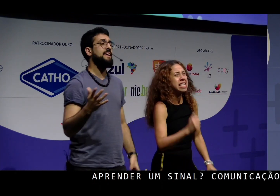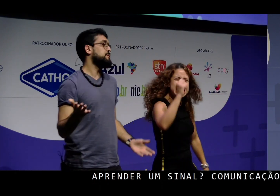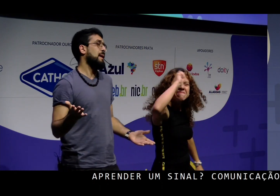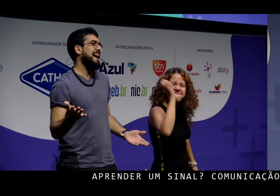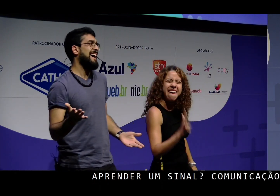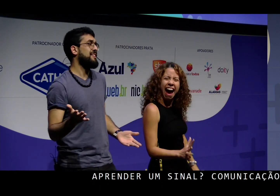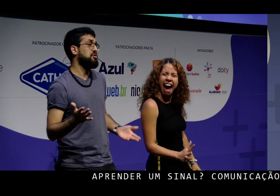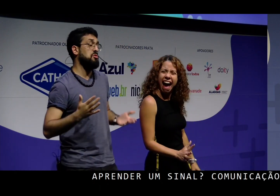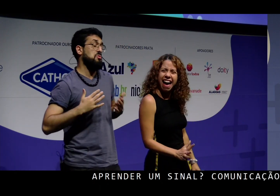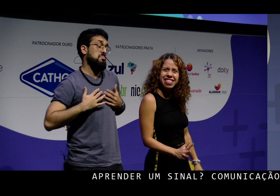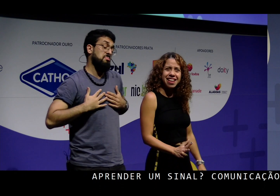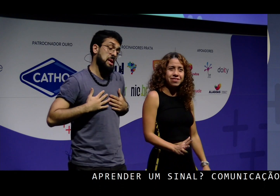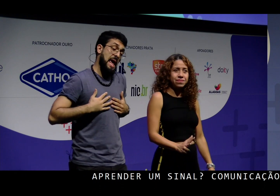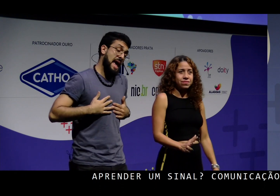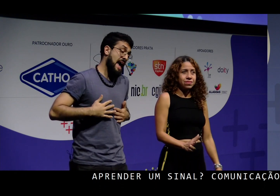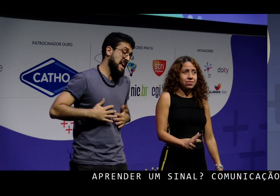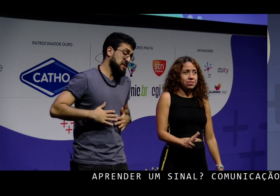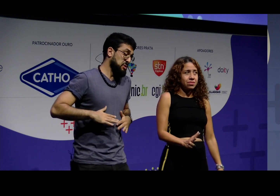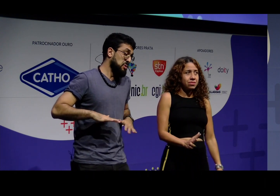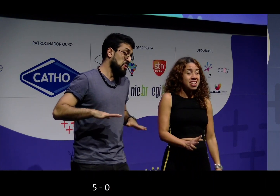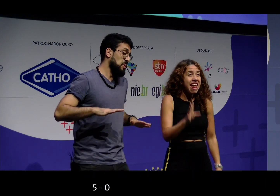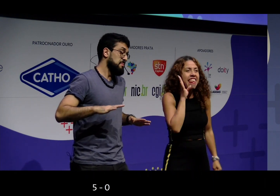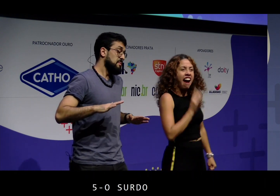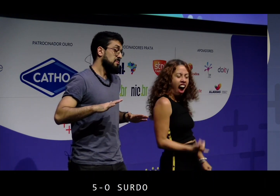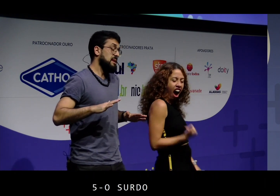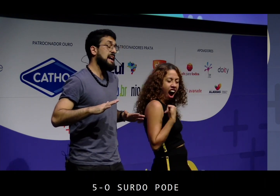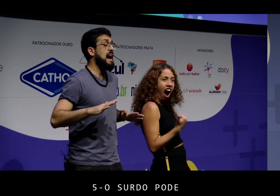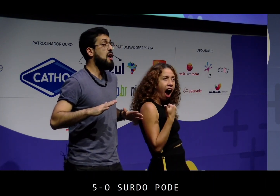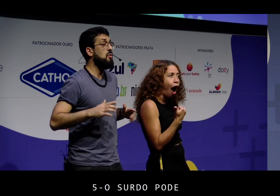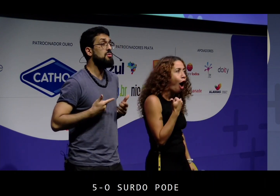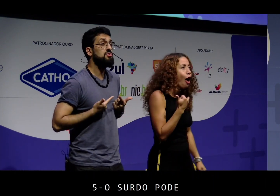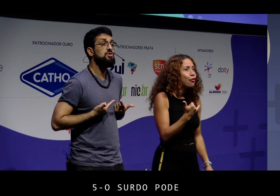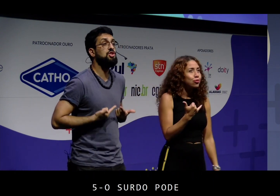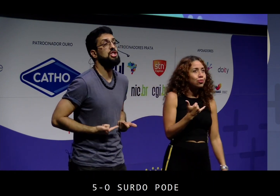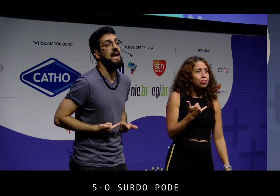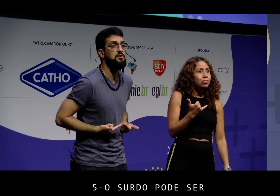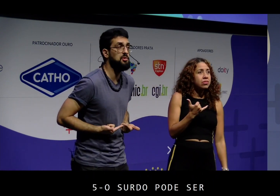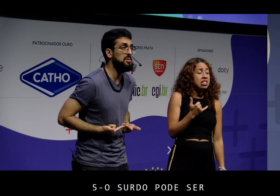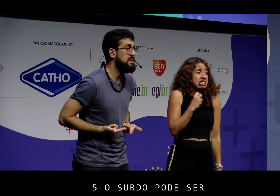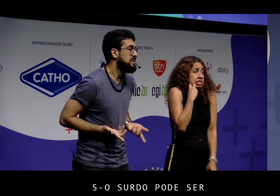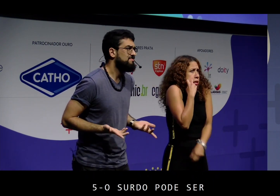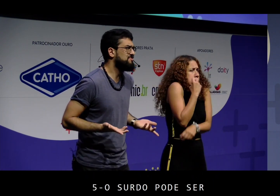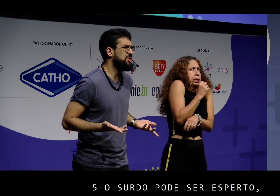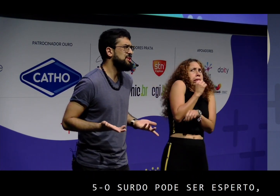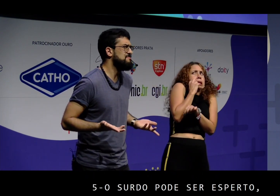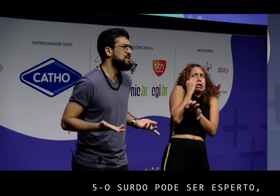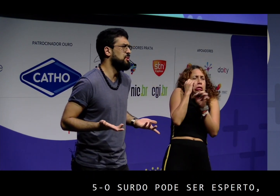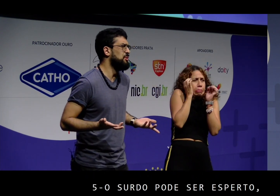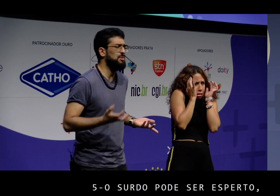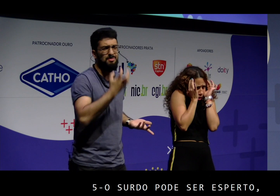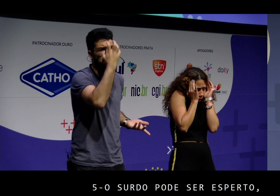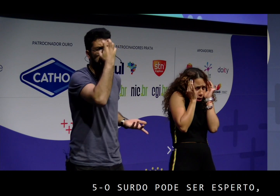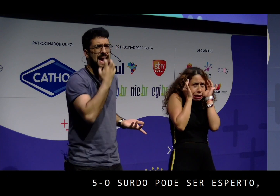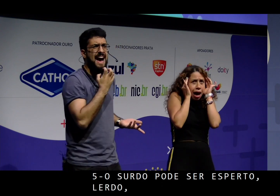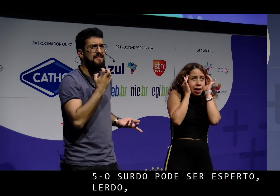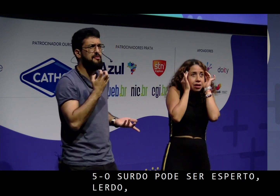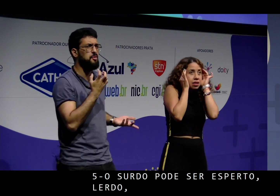esperto, lerdo, legal, chato, tímido, bravo,